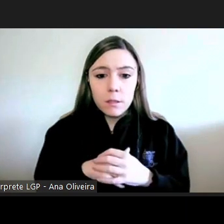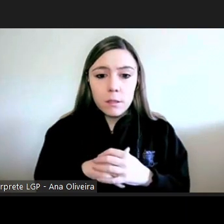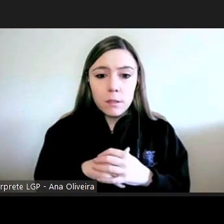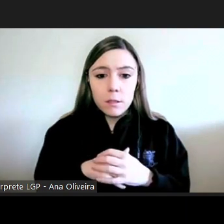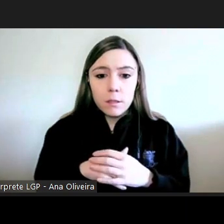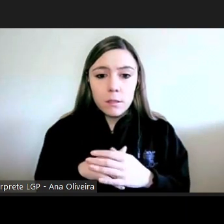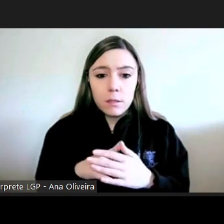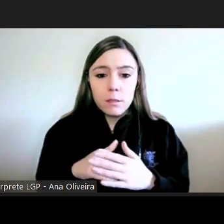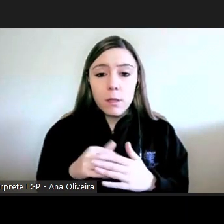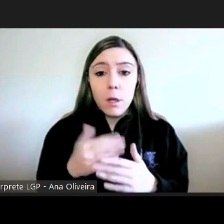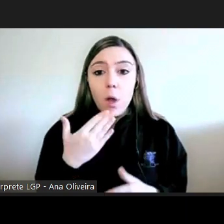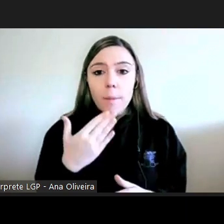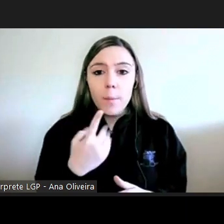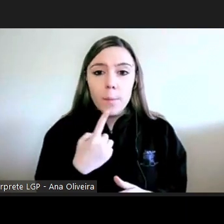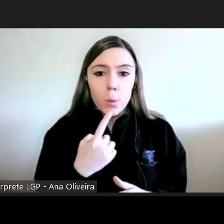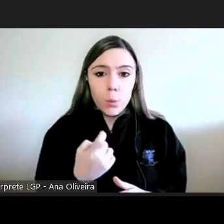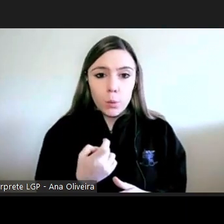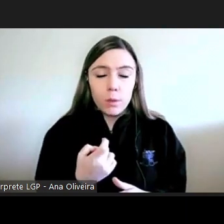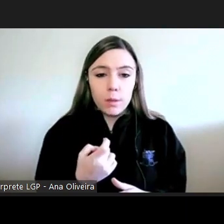essa questão